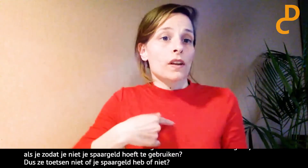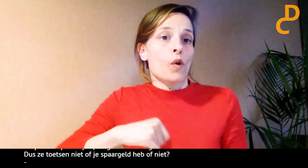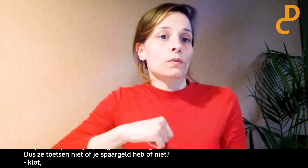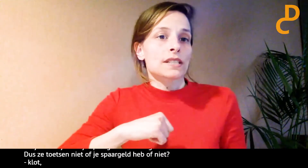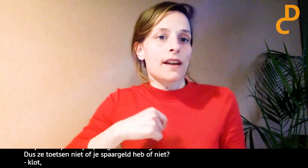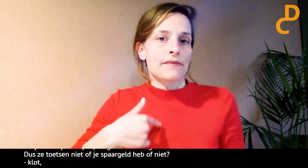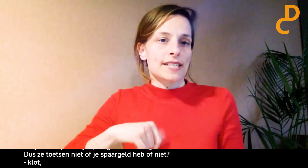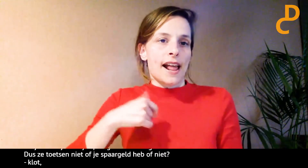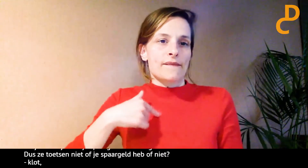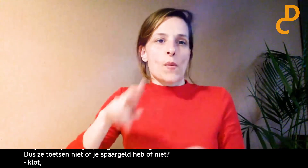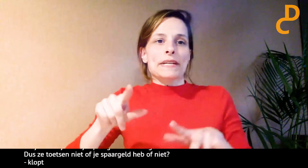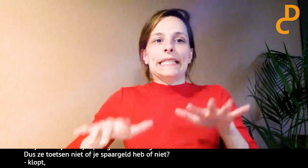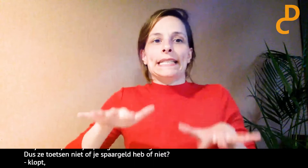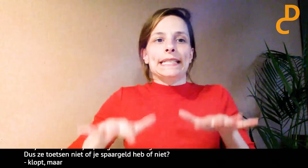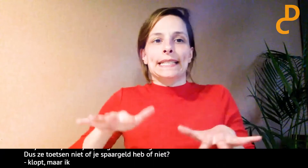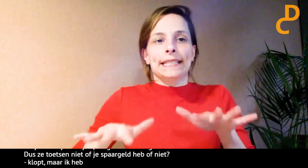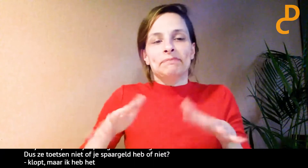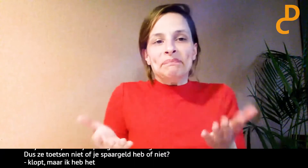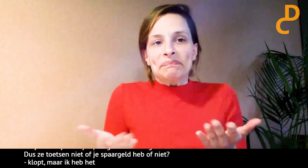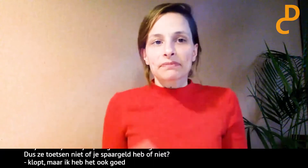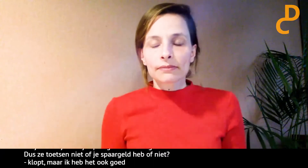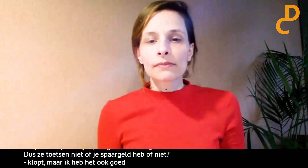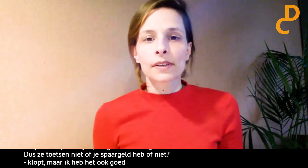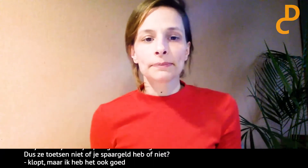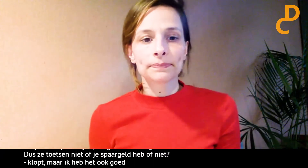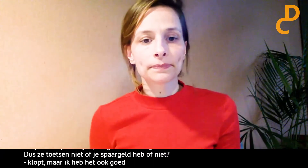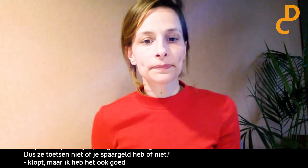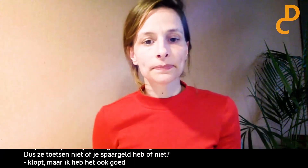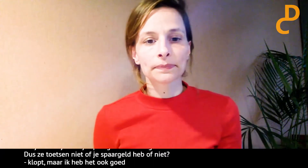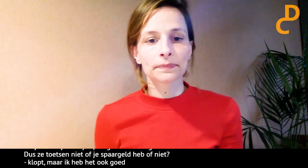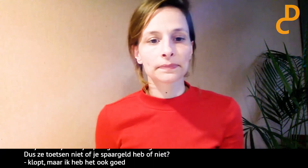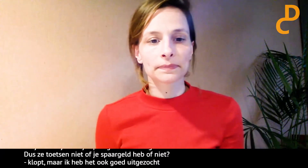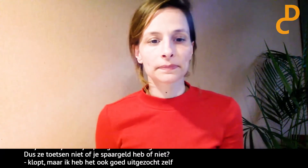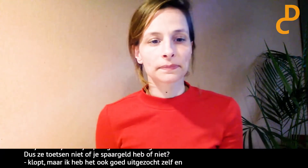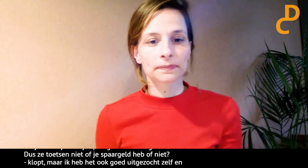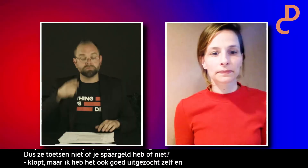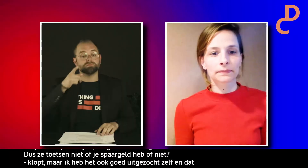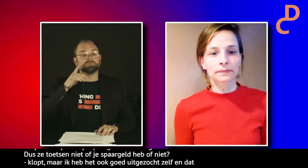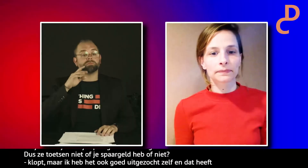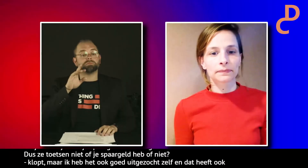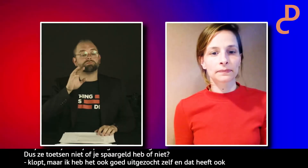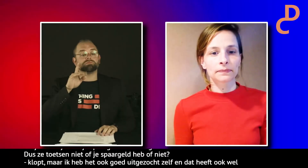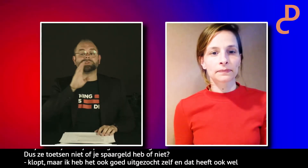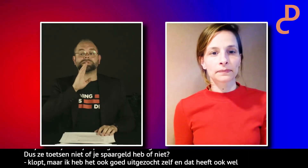allemaal goed uitgezocht. En het heeft ook wel... Of het voordelen voor mij heeft, dat twijfel ik nog over. Oké.